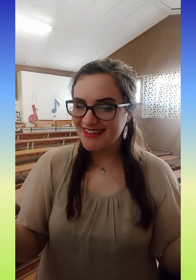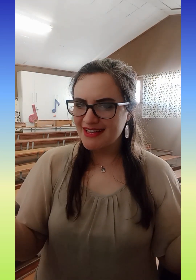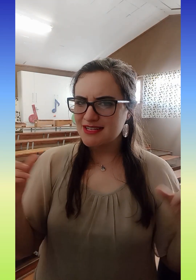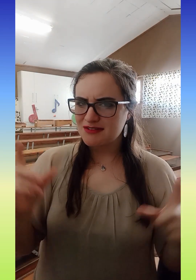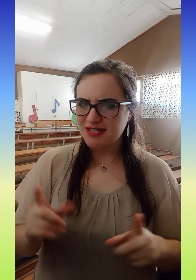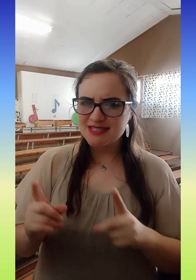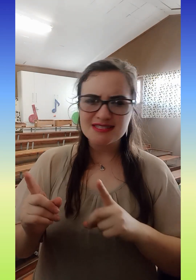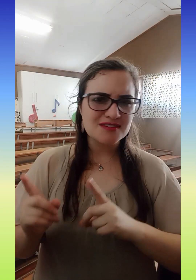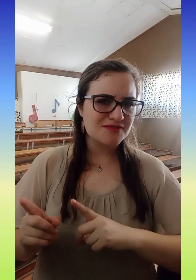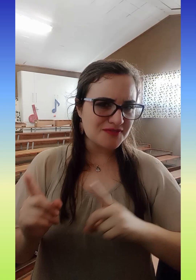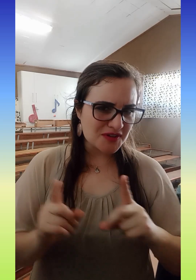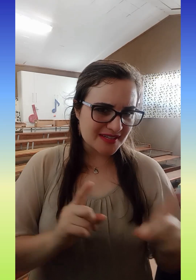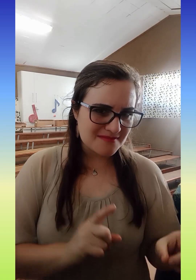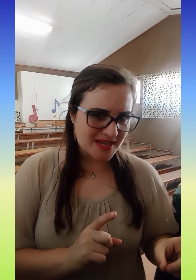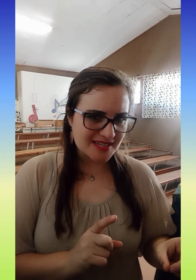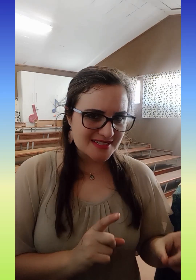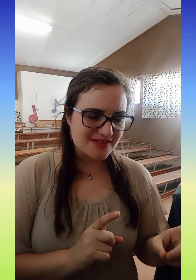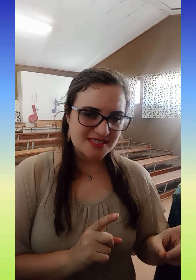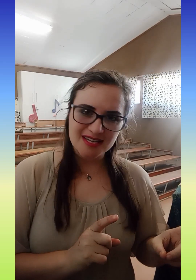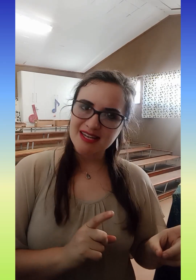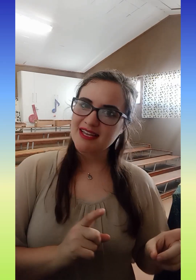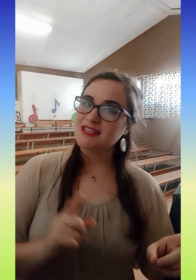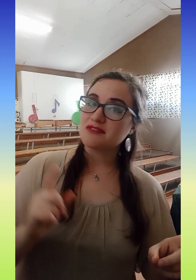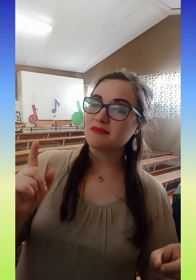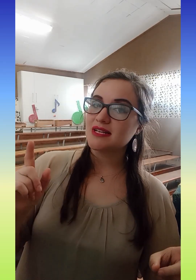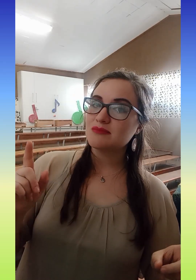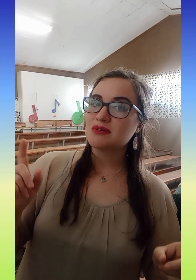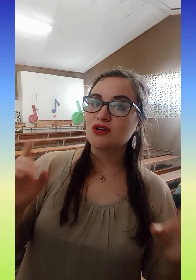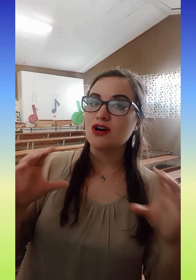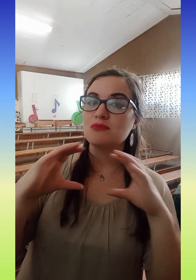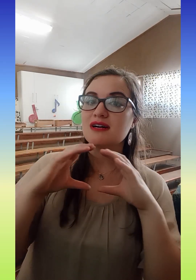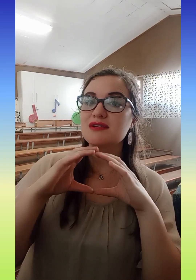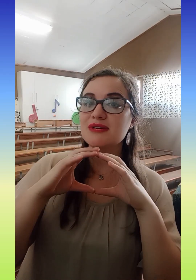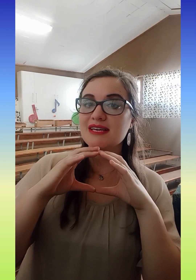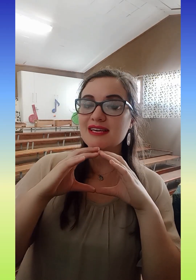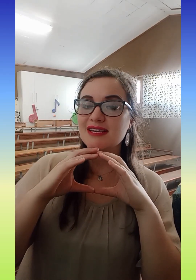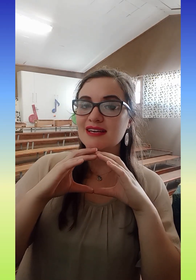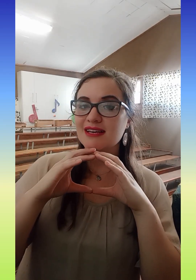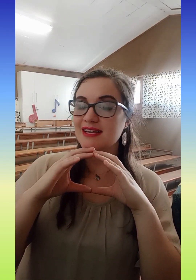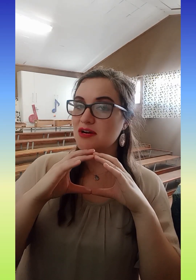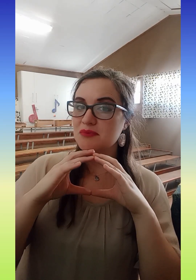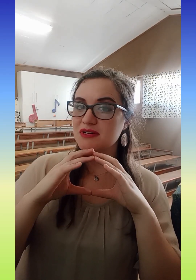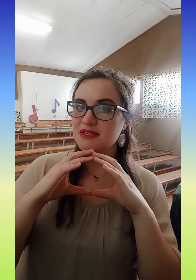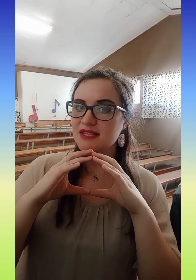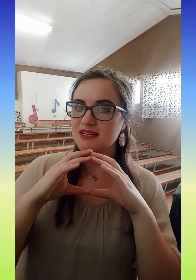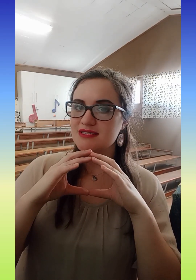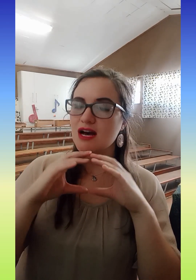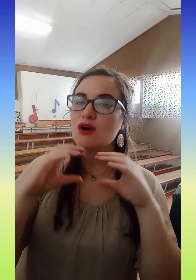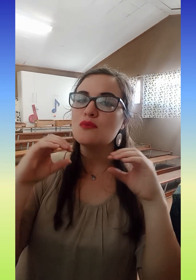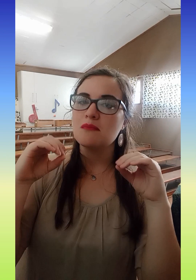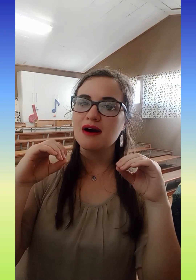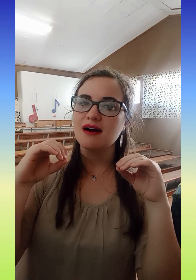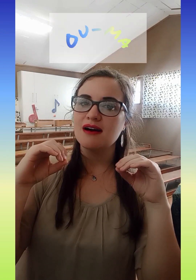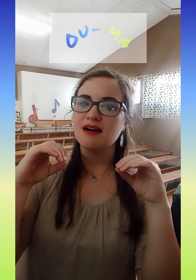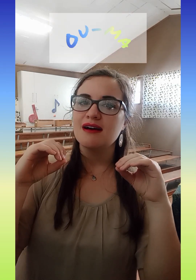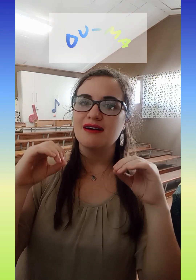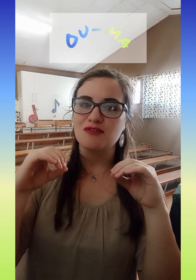En wat is die volgende mensie wat hy het kry in jou familieboom na oma grooikie? En opa grooikie is oma of